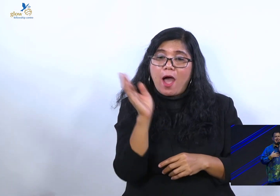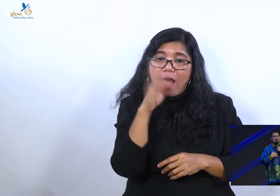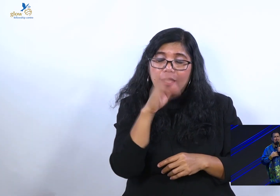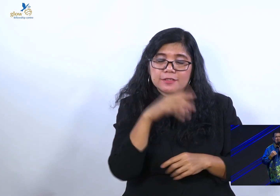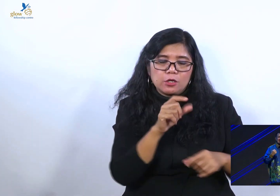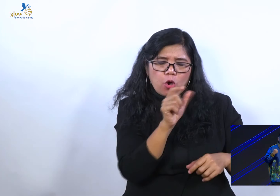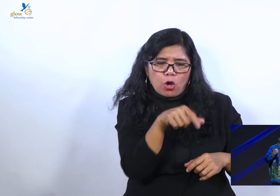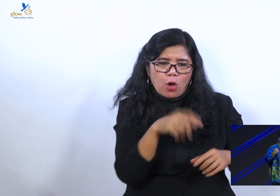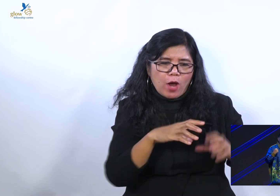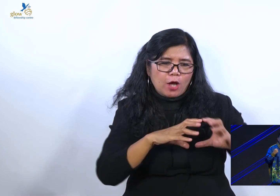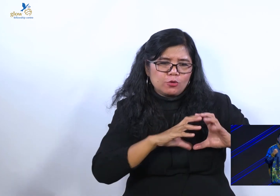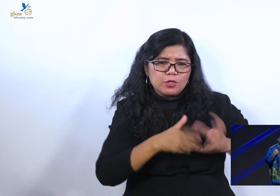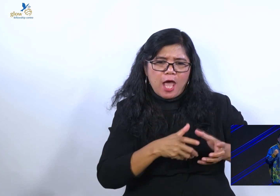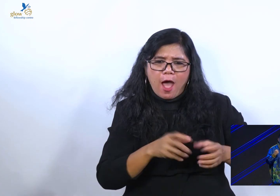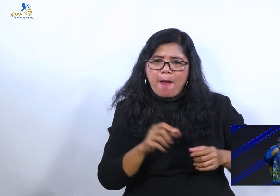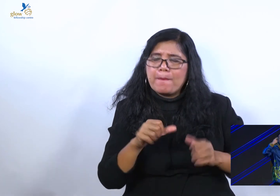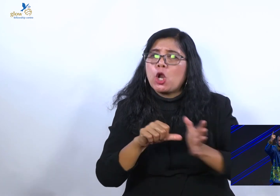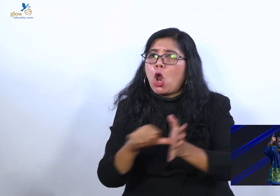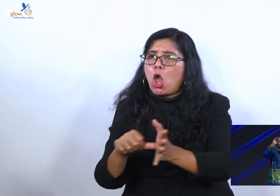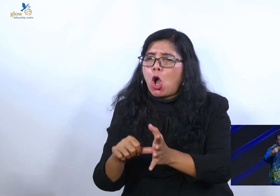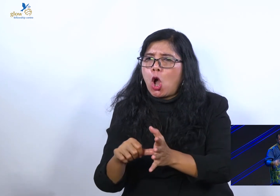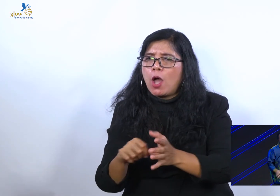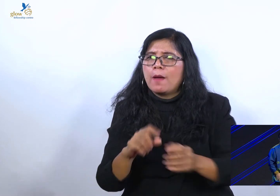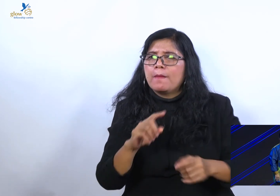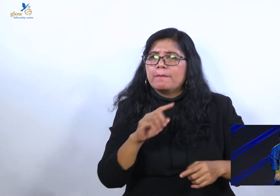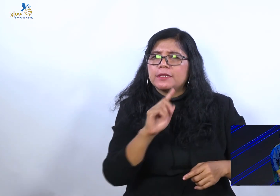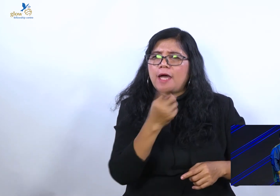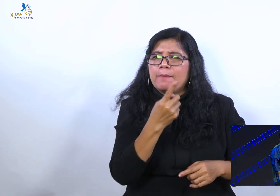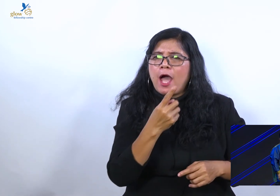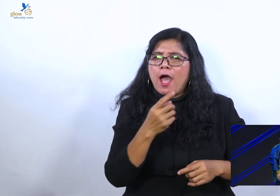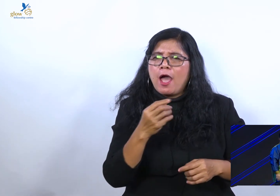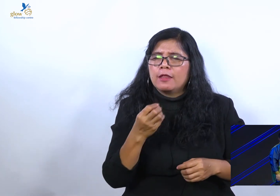Dan yang kedua karena mengejar surga.